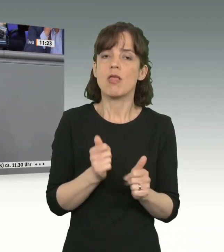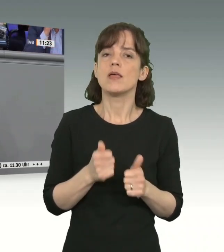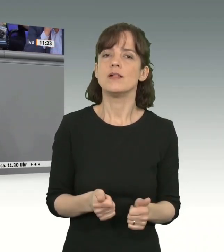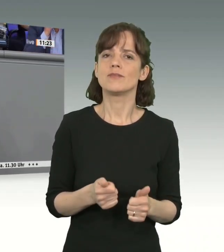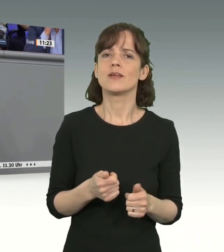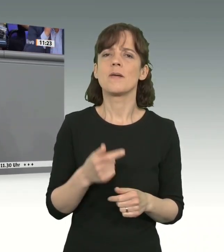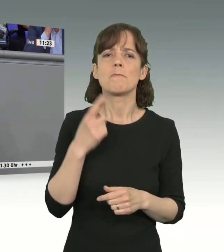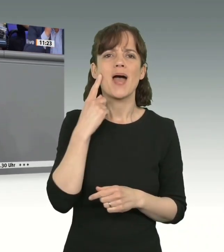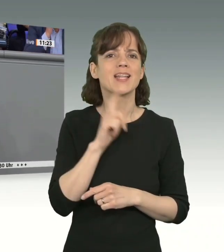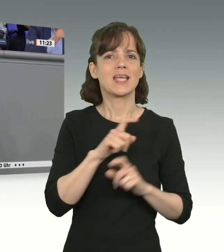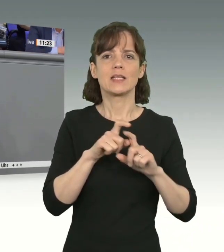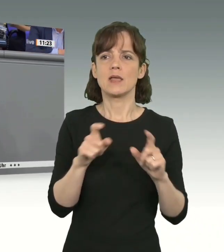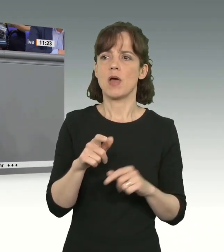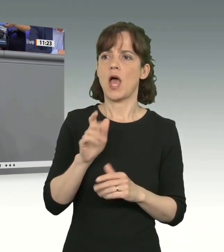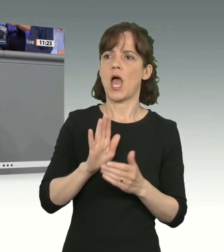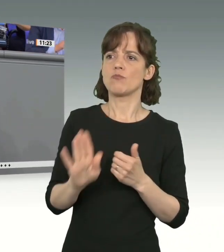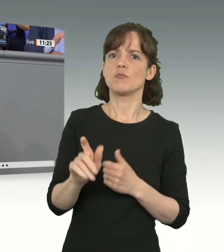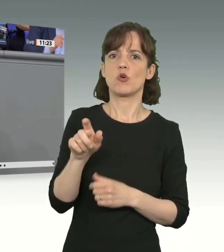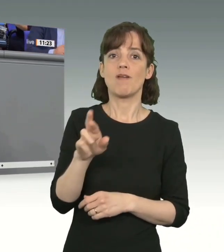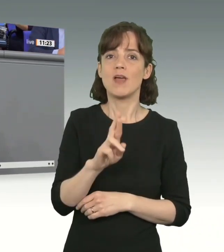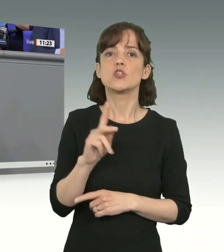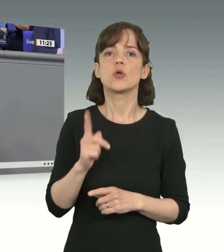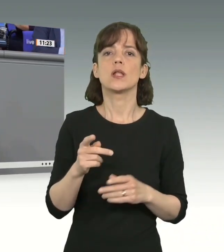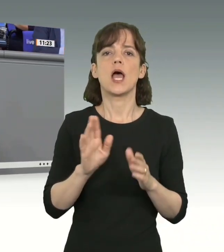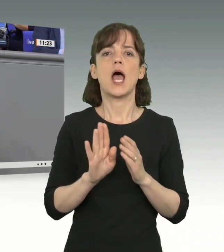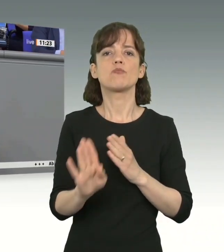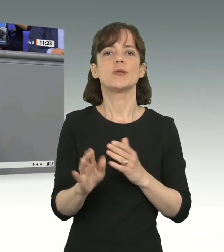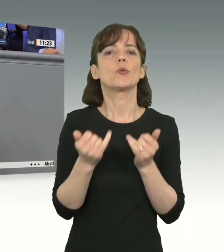wen wir abschieben, sondern es geht darum, wie wir abschieben.